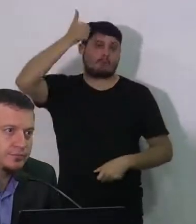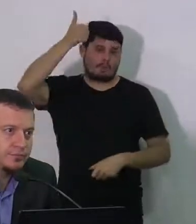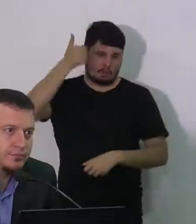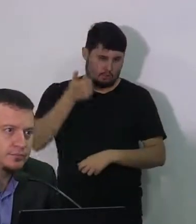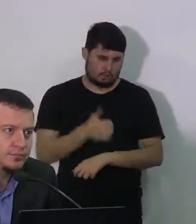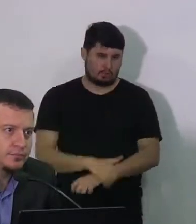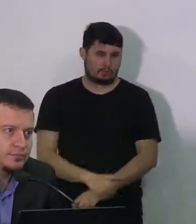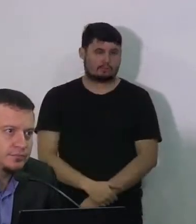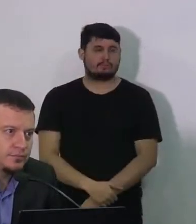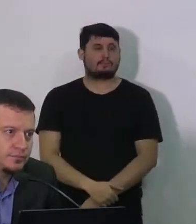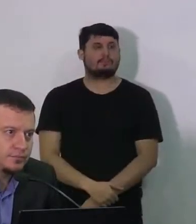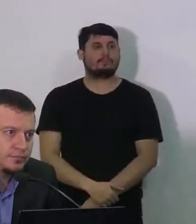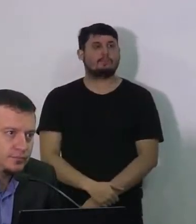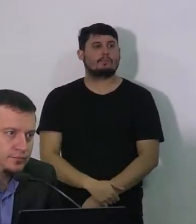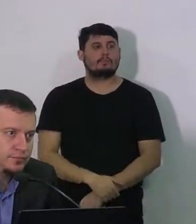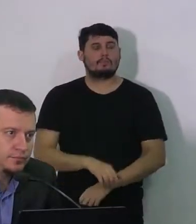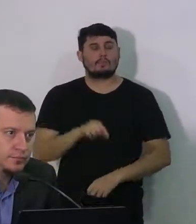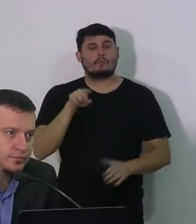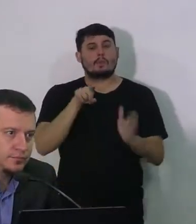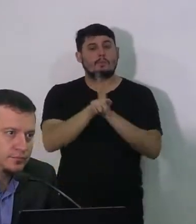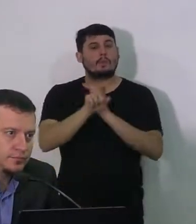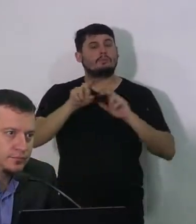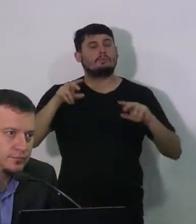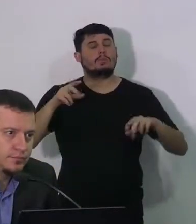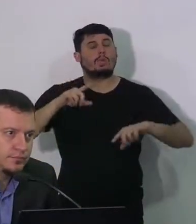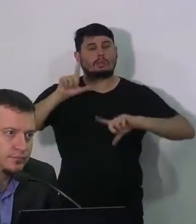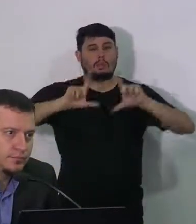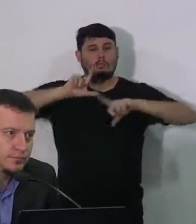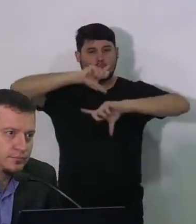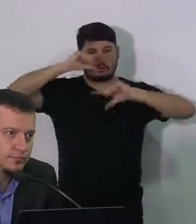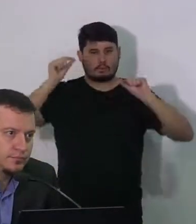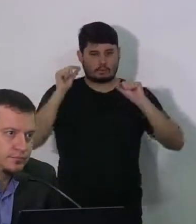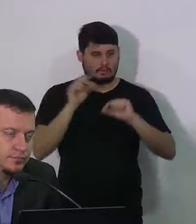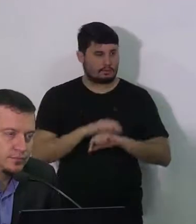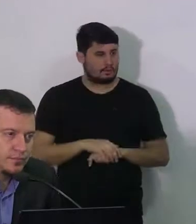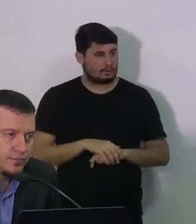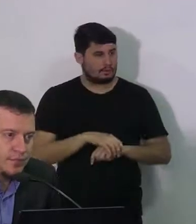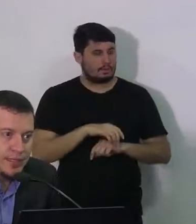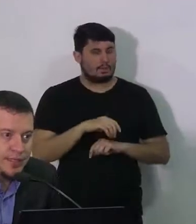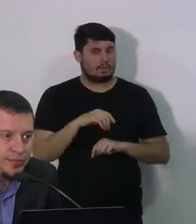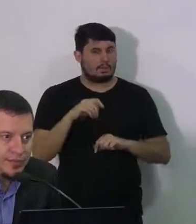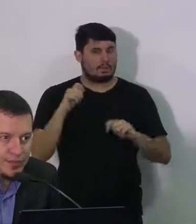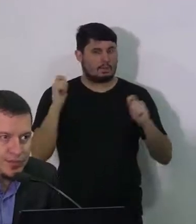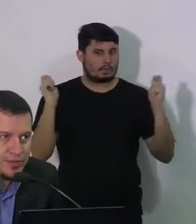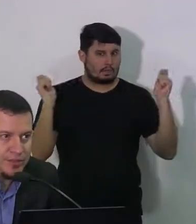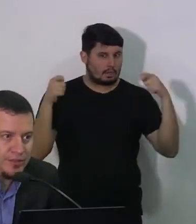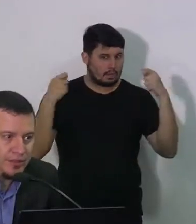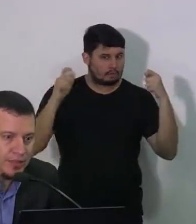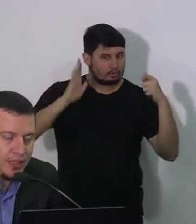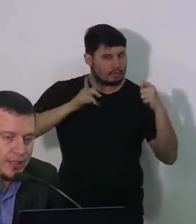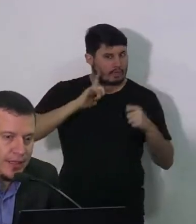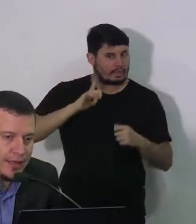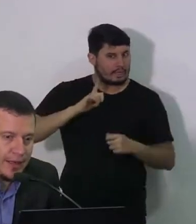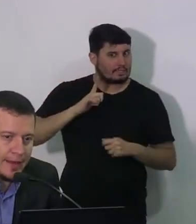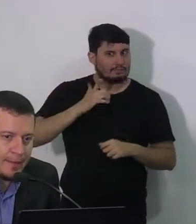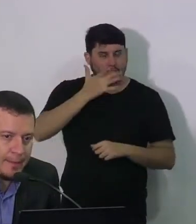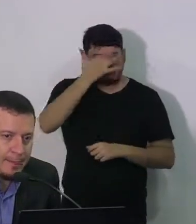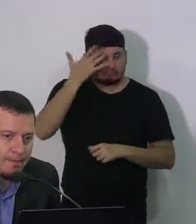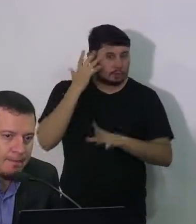Pergunta da TV Asa Branca. A prefeitura tem ideia do número de casos subnotificados? Isso são estimativas.